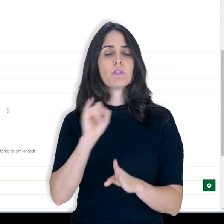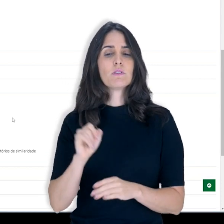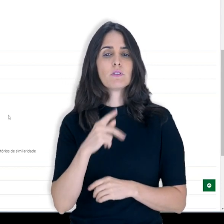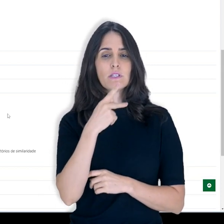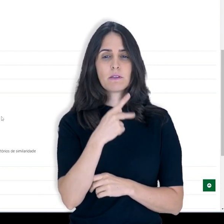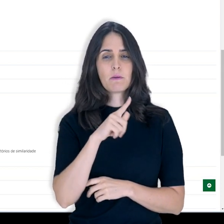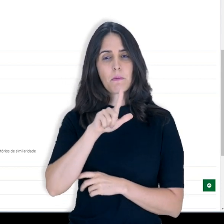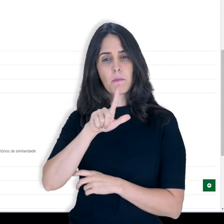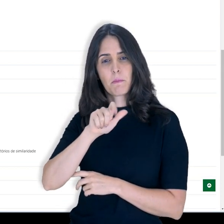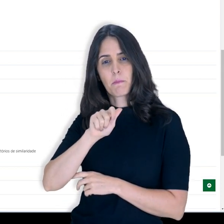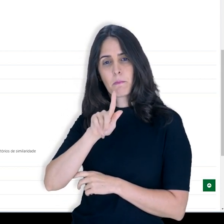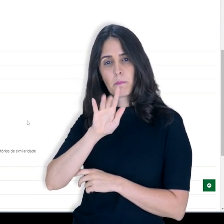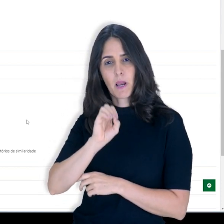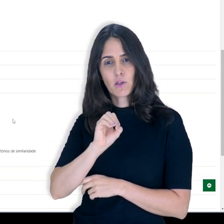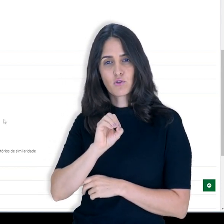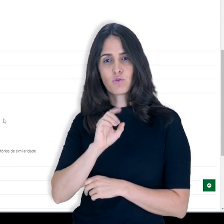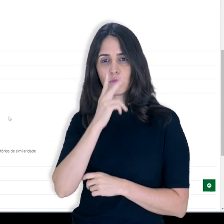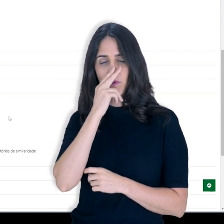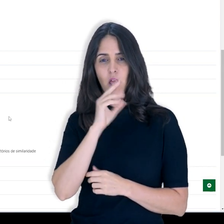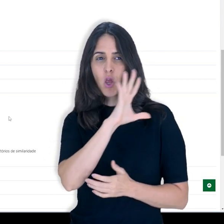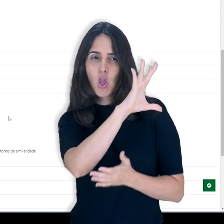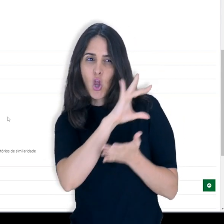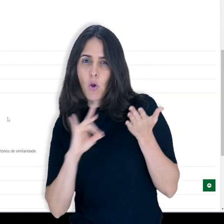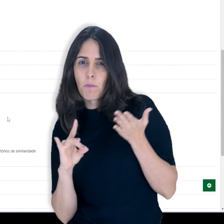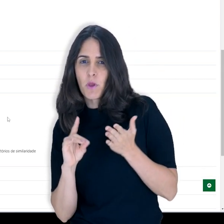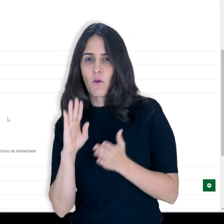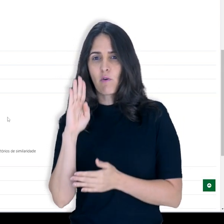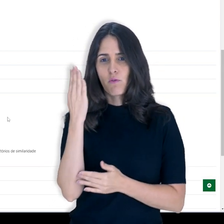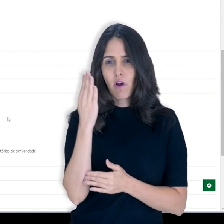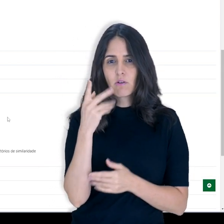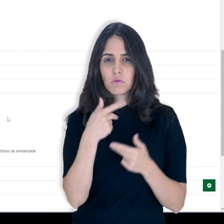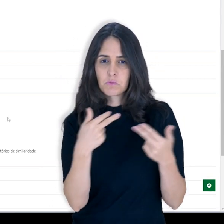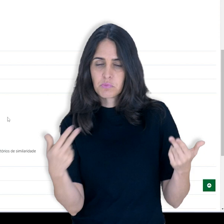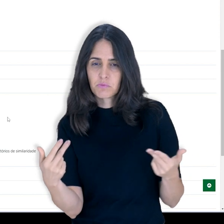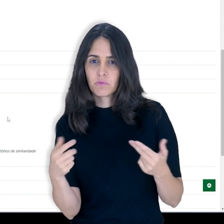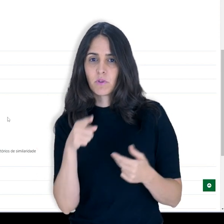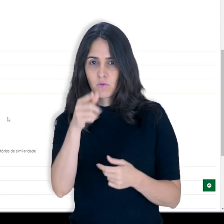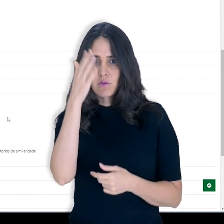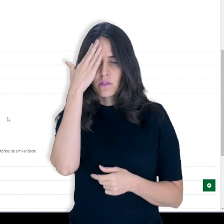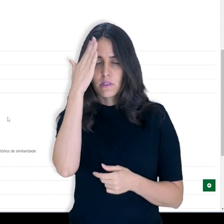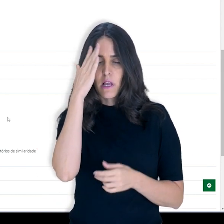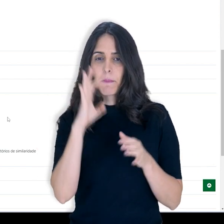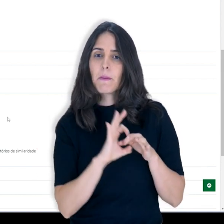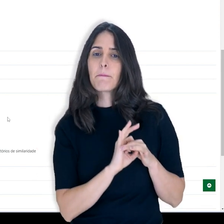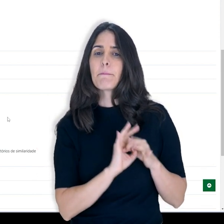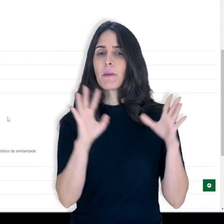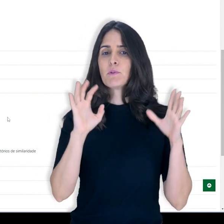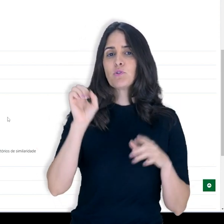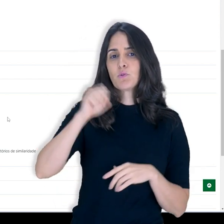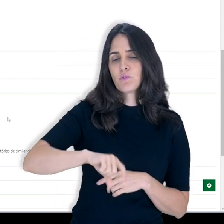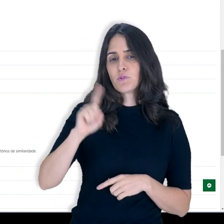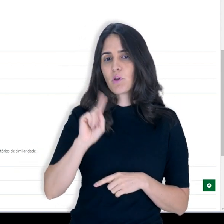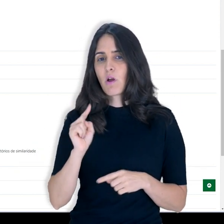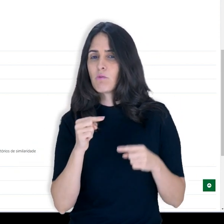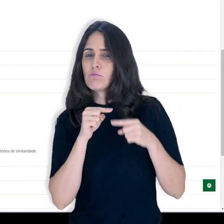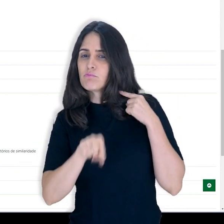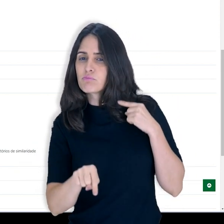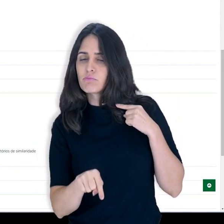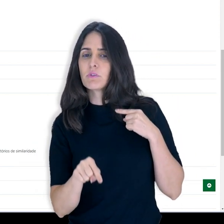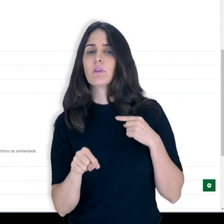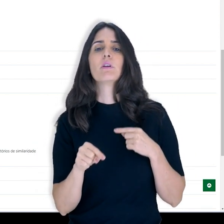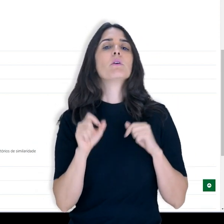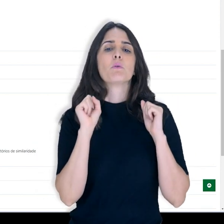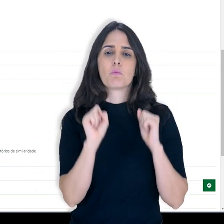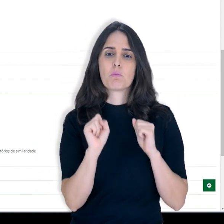de plágio, basicamente. E aí, se você quer utilizar, compreende o que é o Turnitin e o